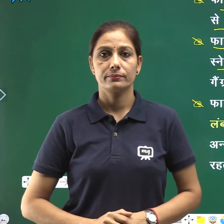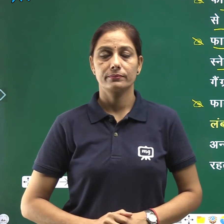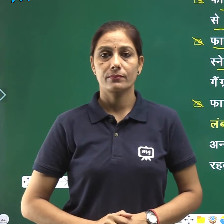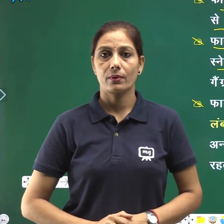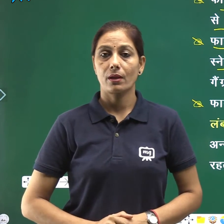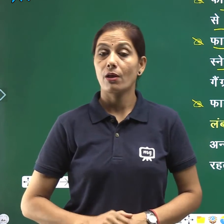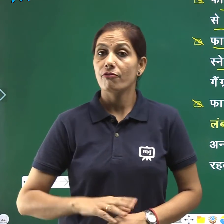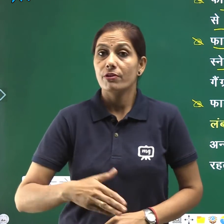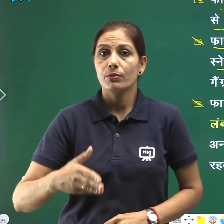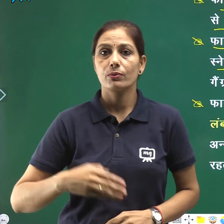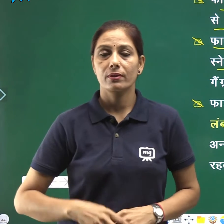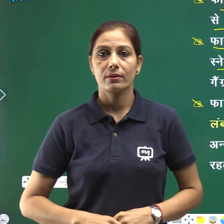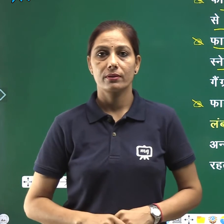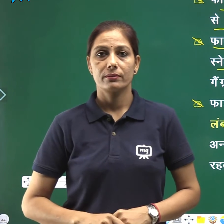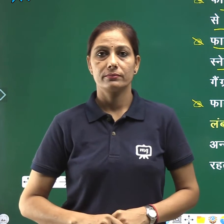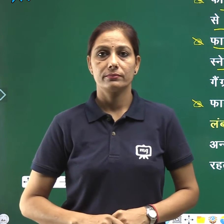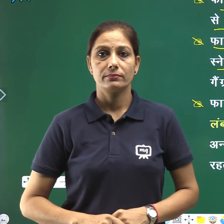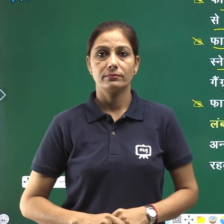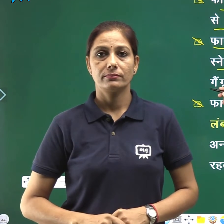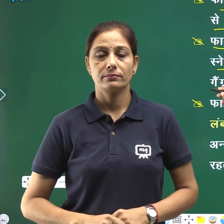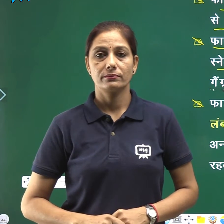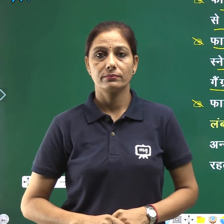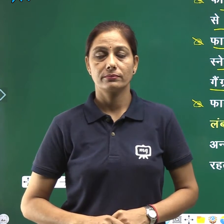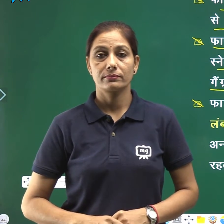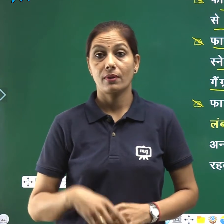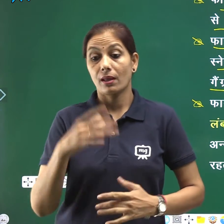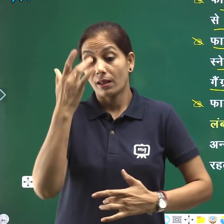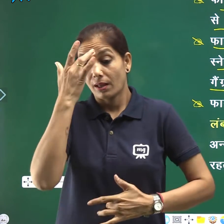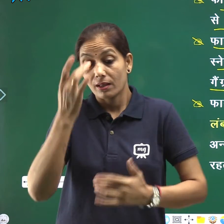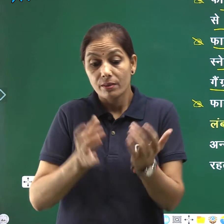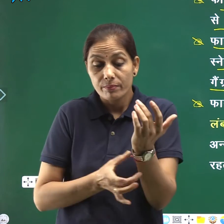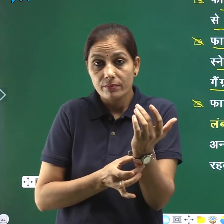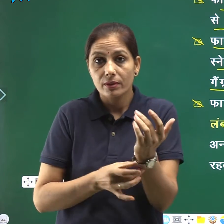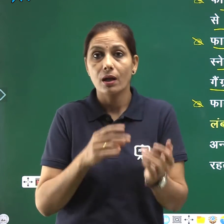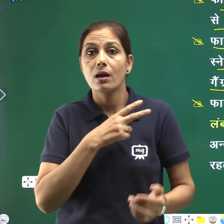फिर भी उन्हें गैंगरीन जैसी बिमारी हुई